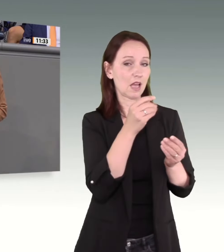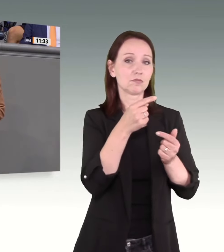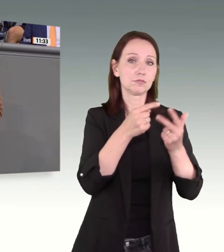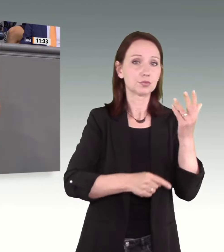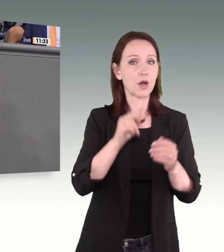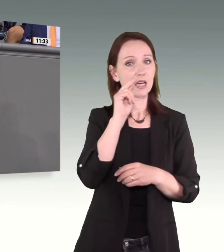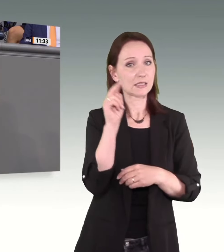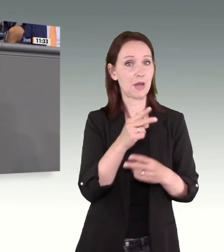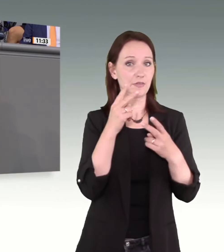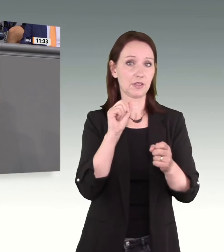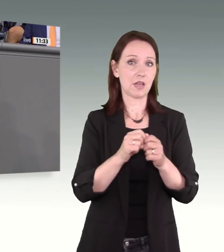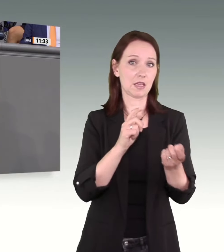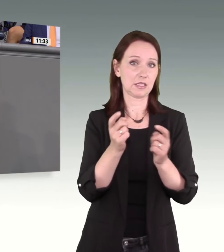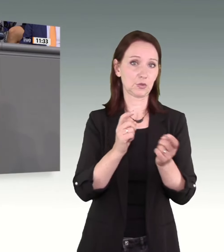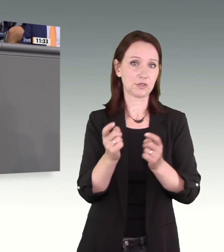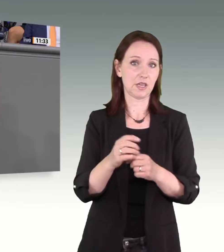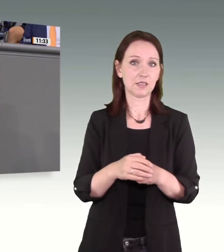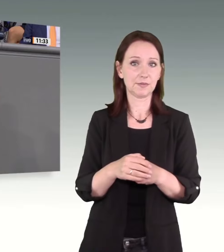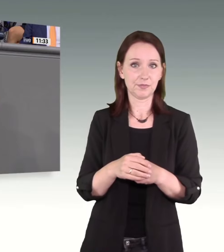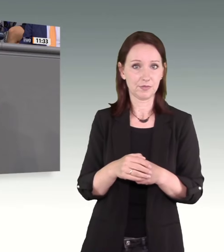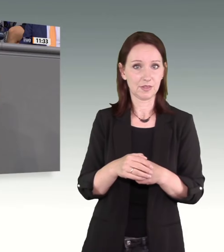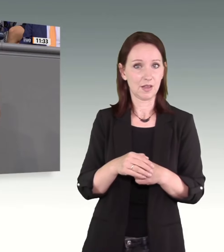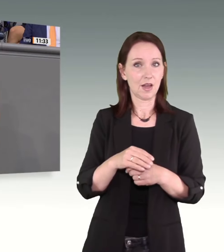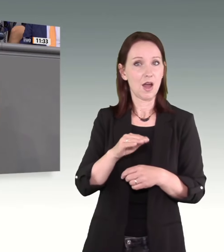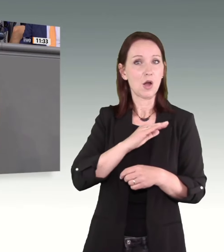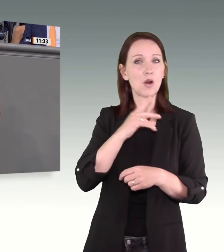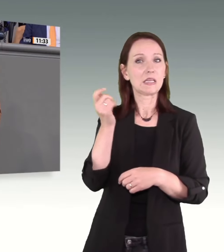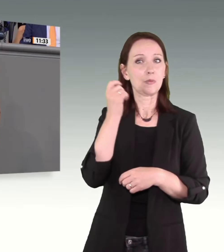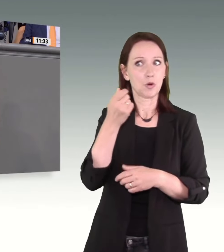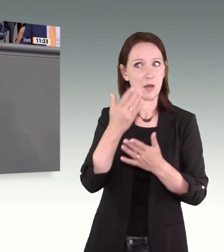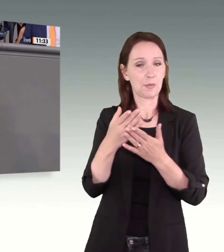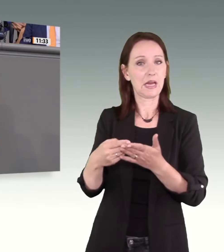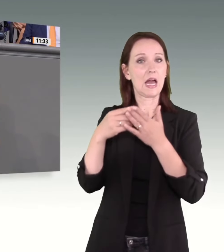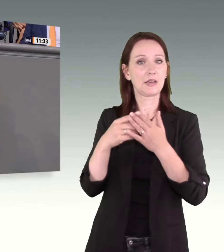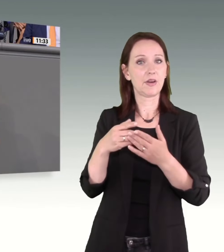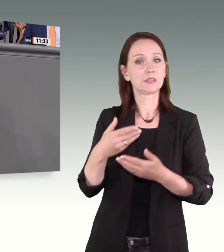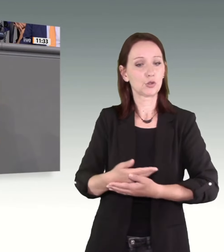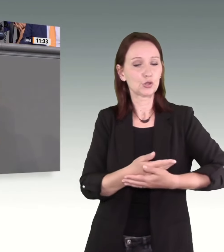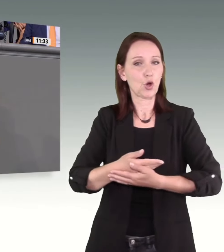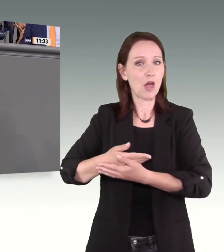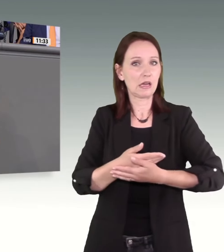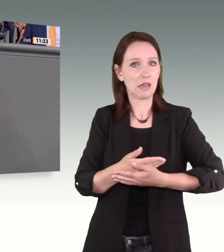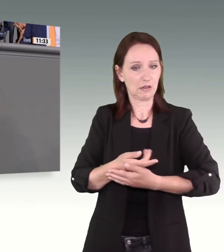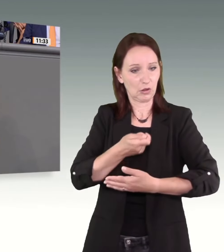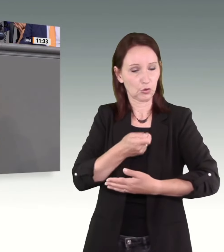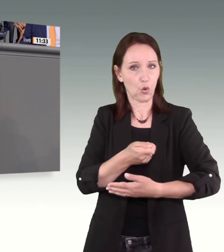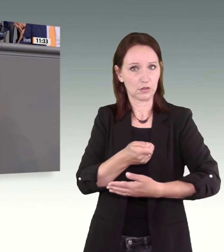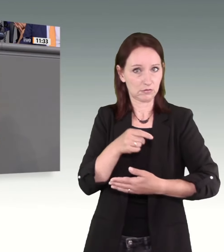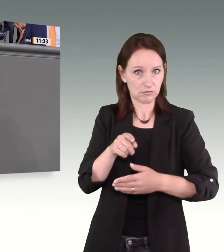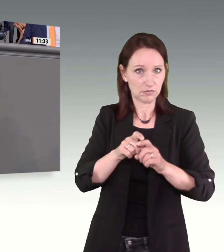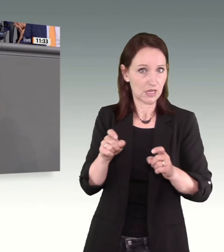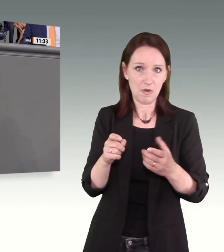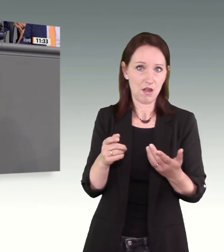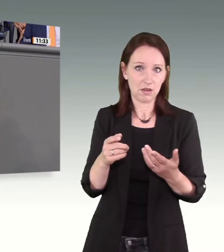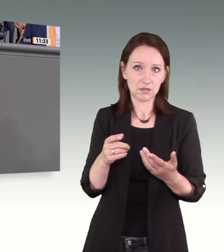Hinweis des Kollegen Müller auf die Tötung von Säuglingen. Und so steht meines Erachtens nicht wirklich zur Disposition, sondern sollte